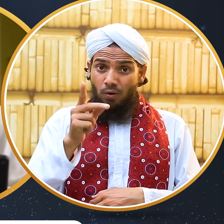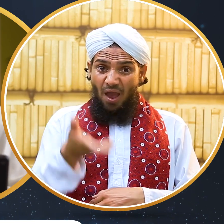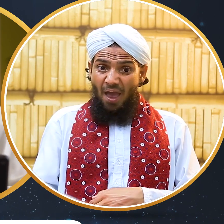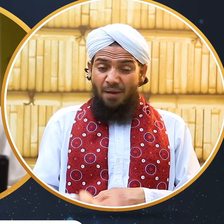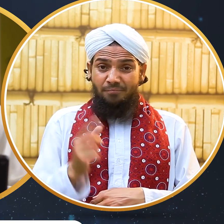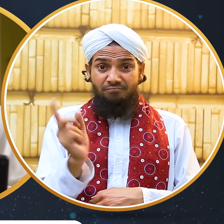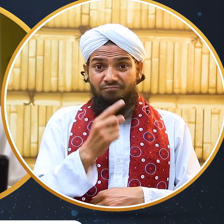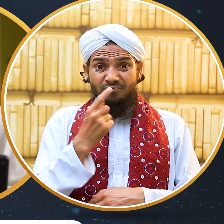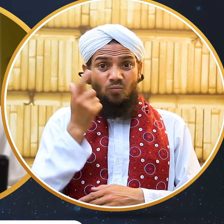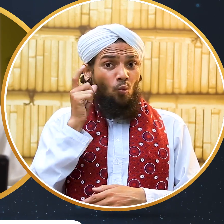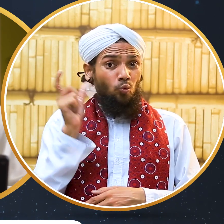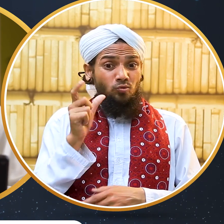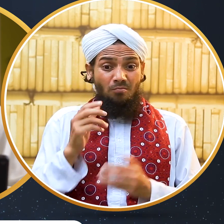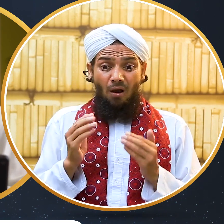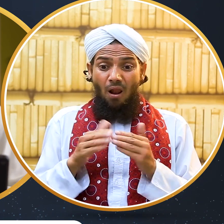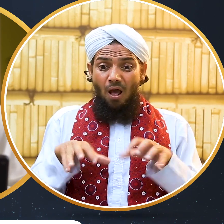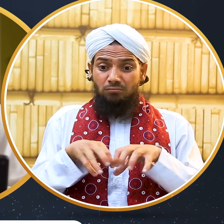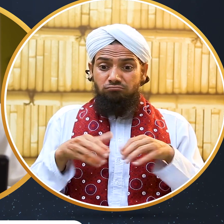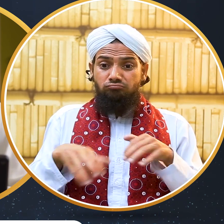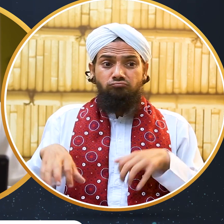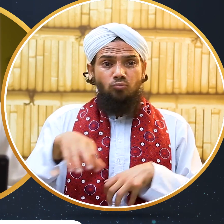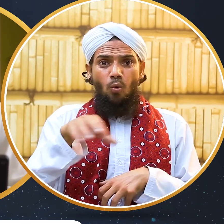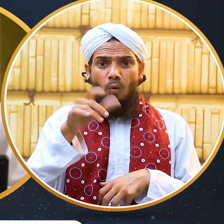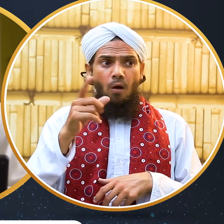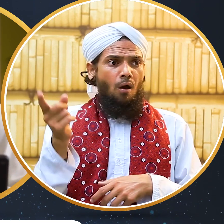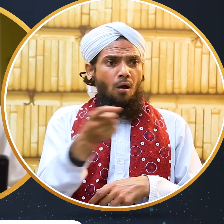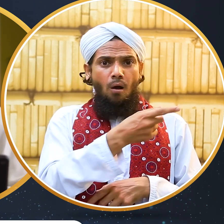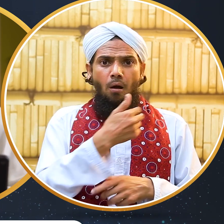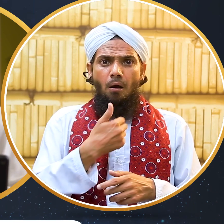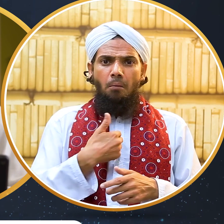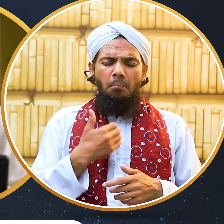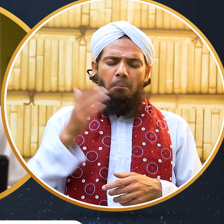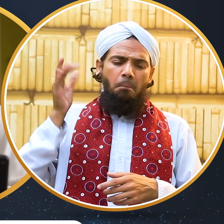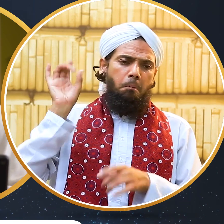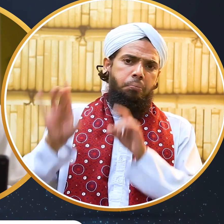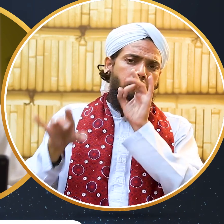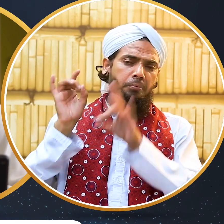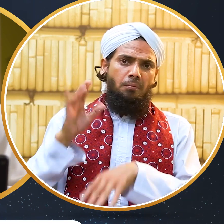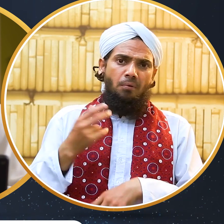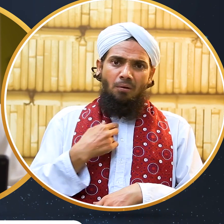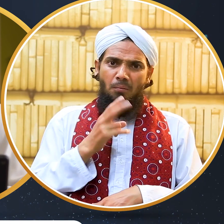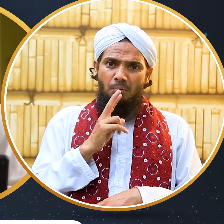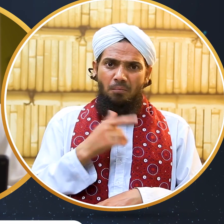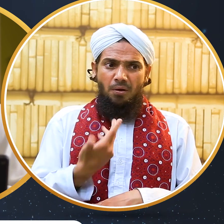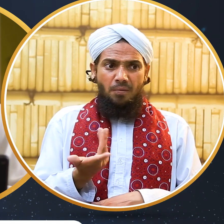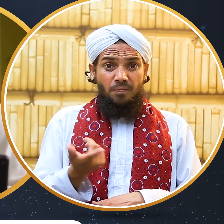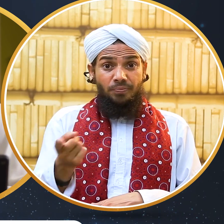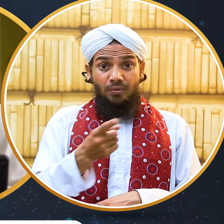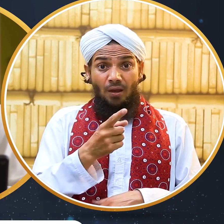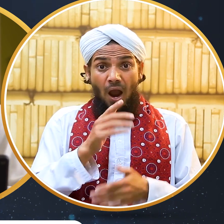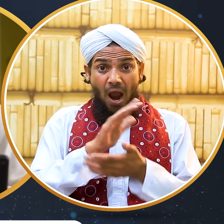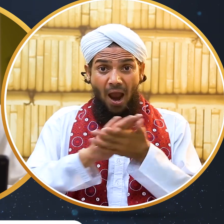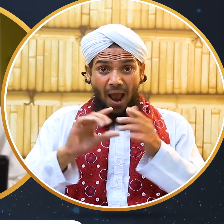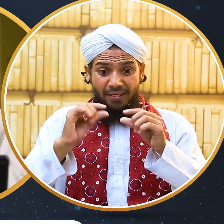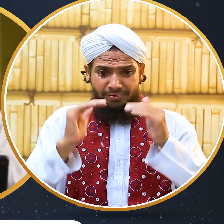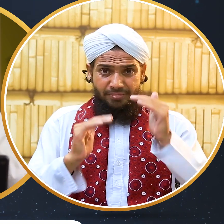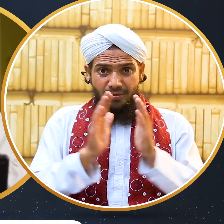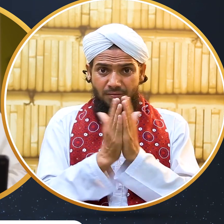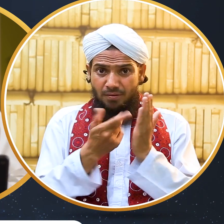جاتے ہیں مگر کیا ہمارا مسلمان پڑوسی ہم سے مطمئن ہے یاد رکھیے روایتوں میں مضمون ملتا ہے کہ تم میں بہترین وہ